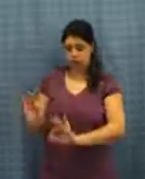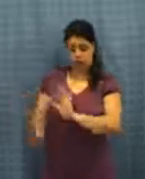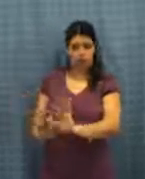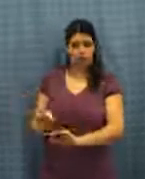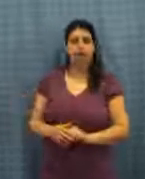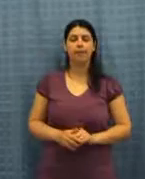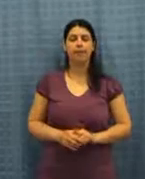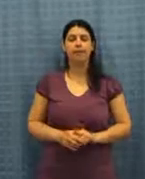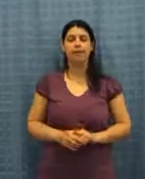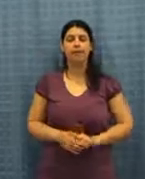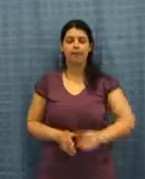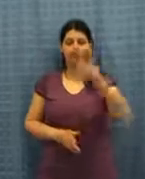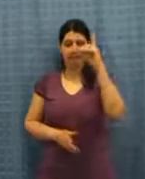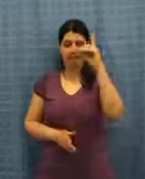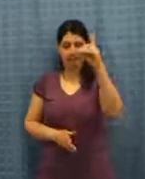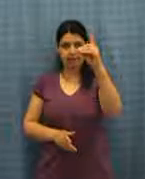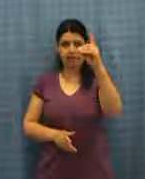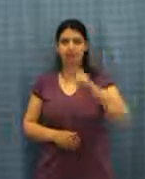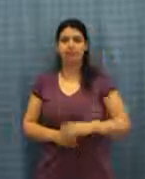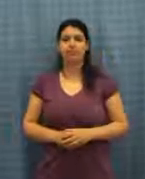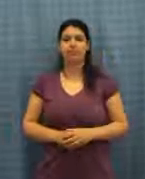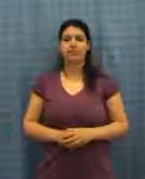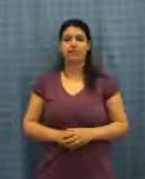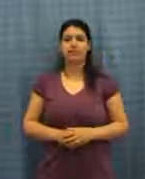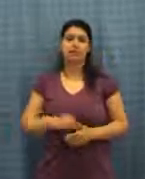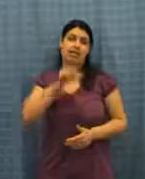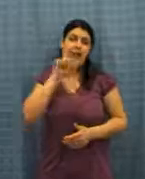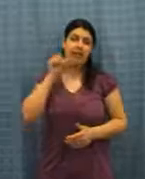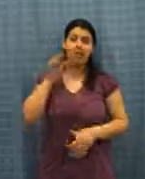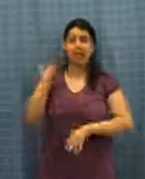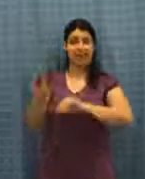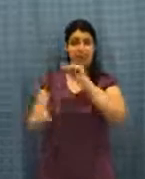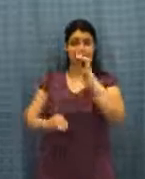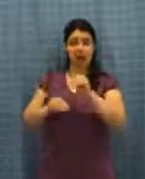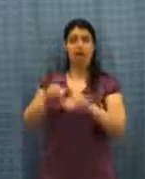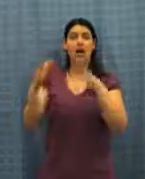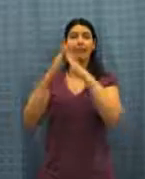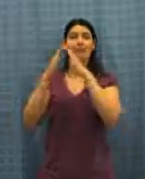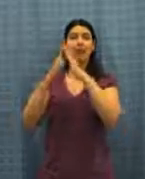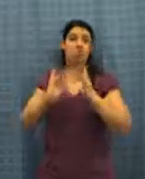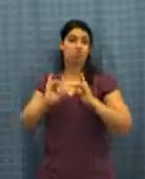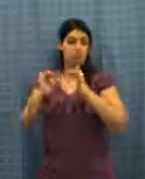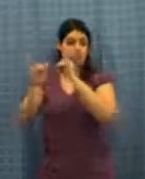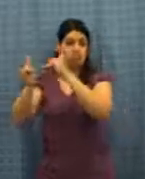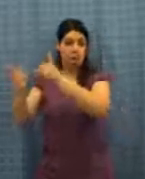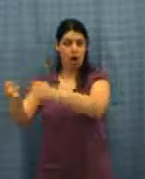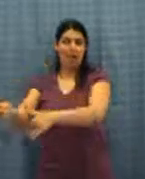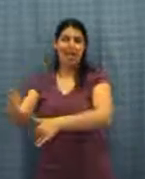Bisogna C. Occorre portarlo fuori casa due volte al giorno o fare un'usale lettera per i